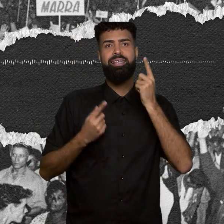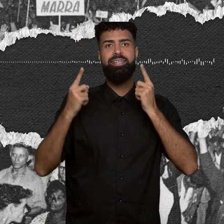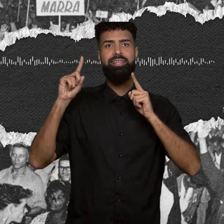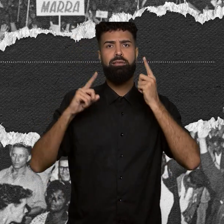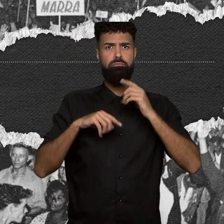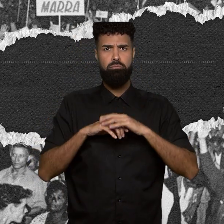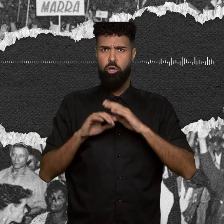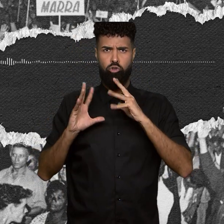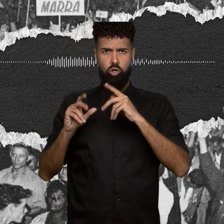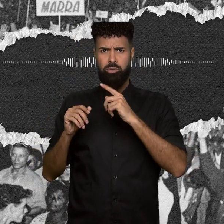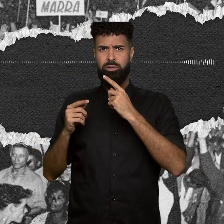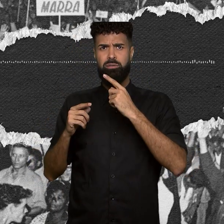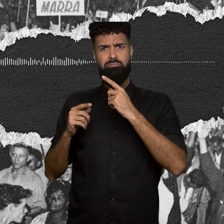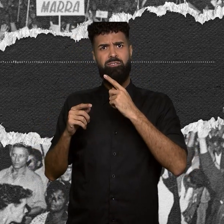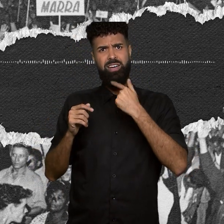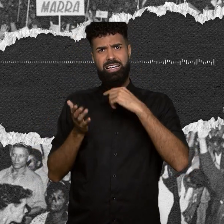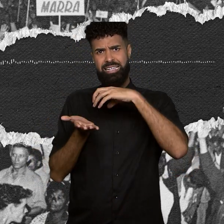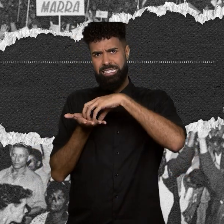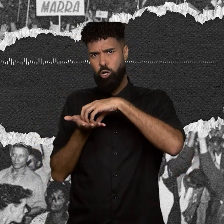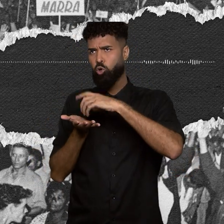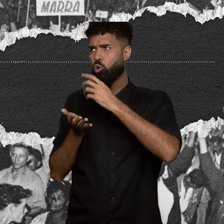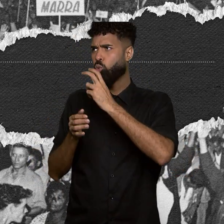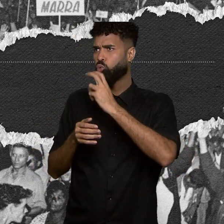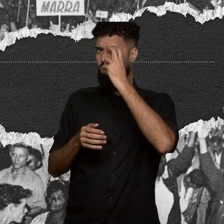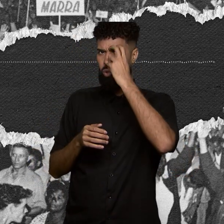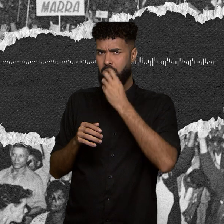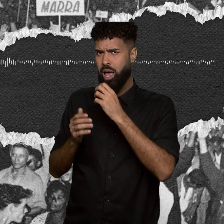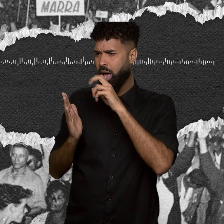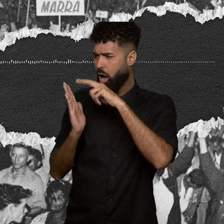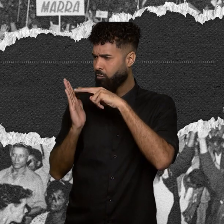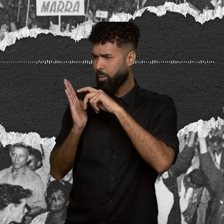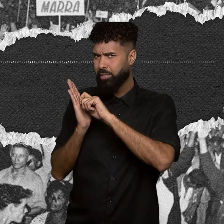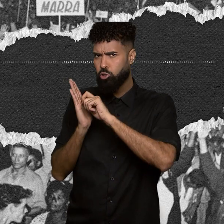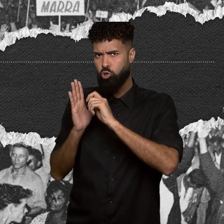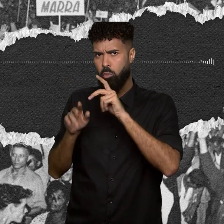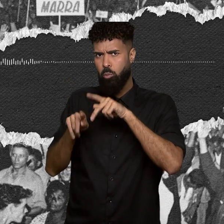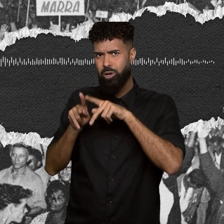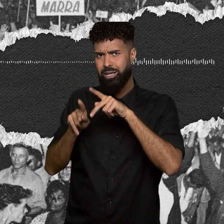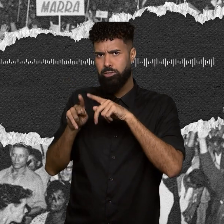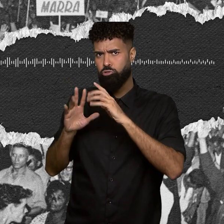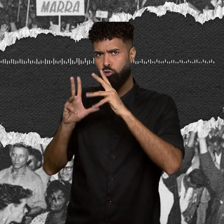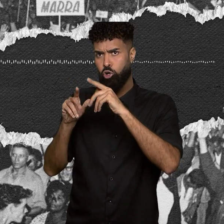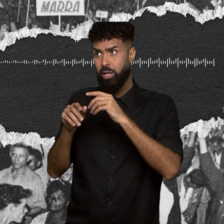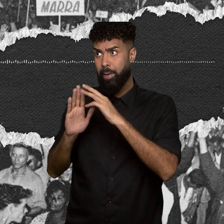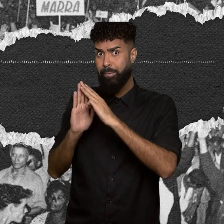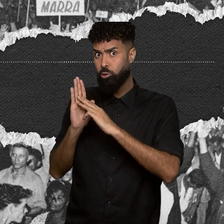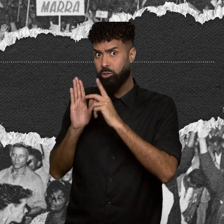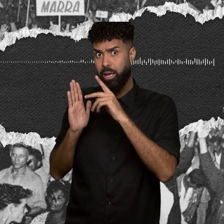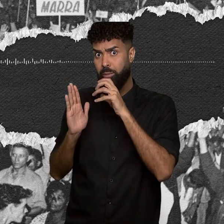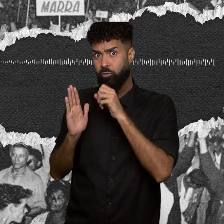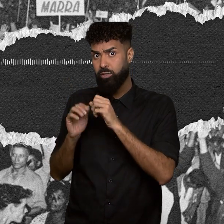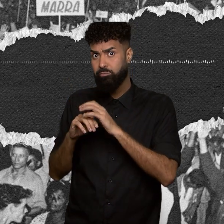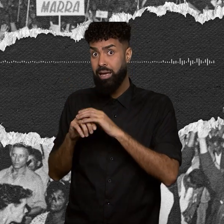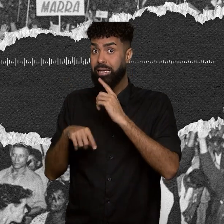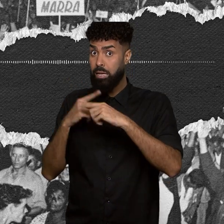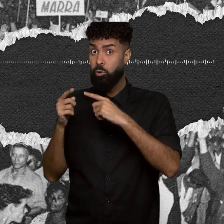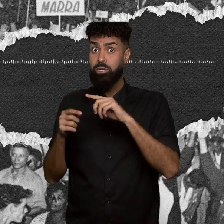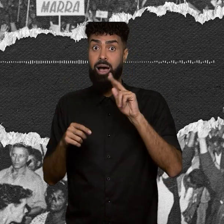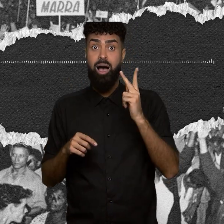círculos de cultura e alfabetizou a população do Chile toda. No mérito, Paulo Freire. Depois, deu aula em Harvard e atuou em vários